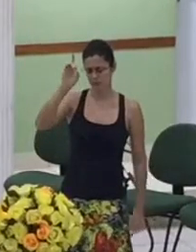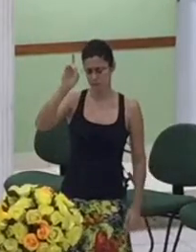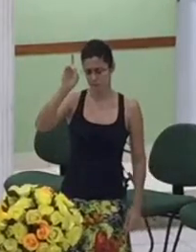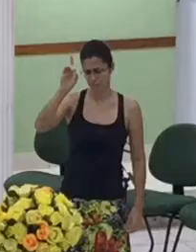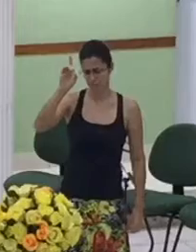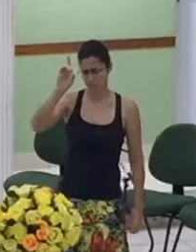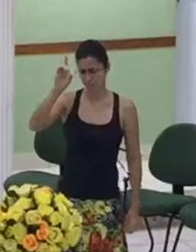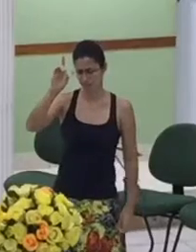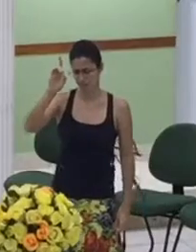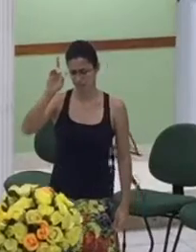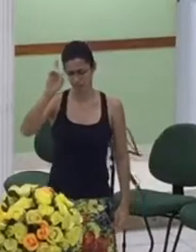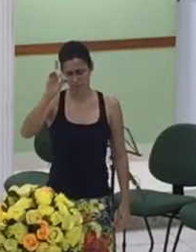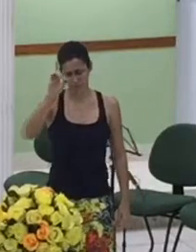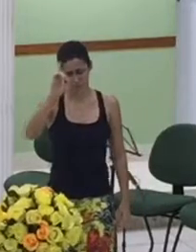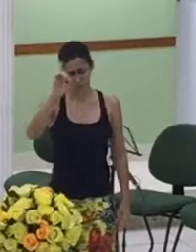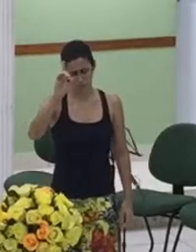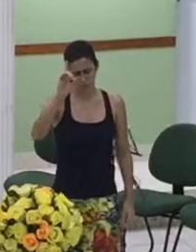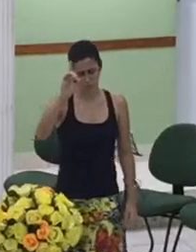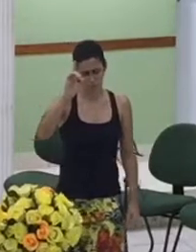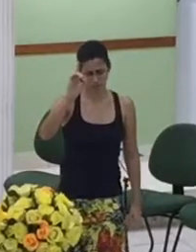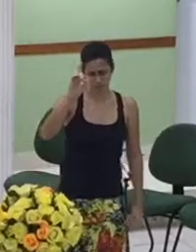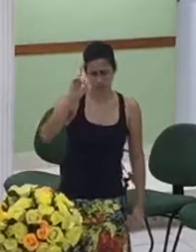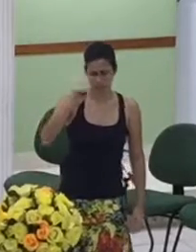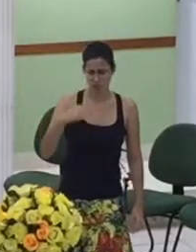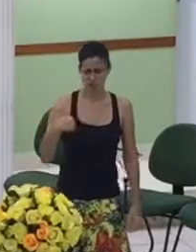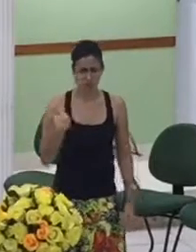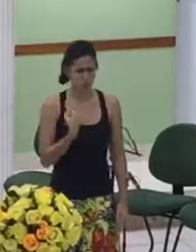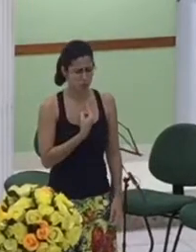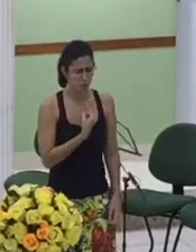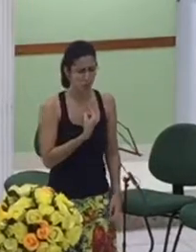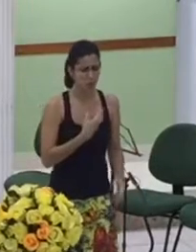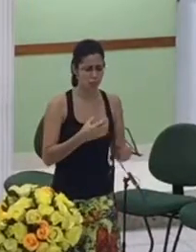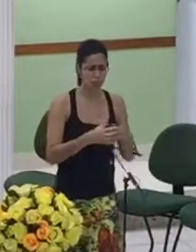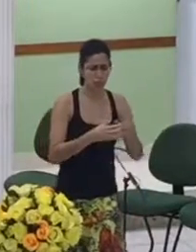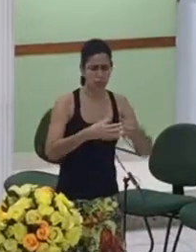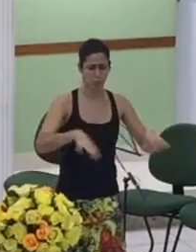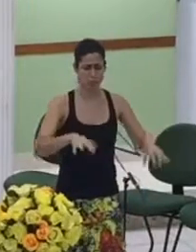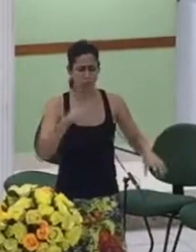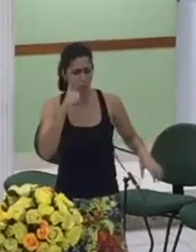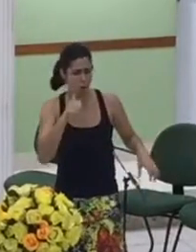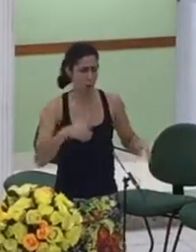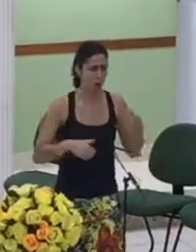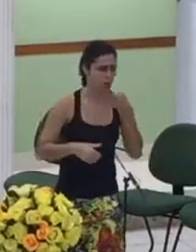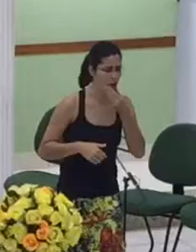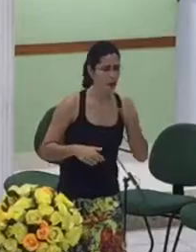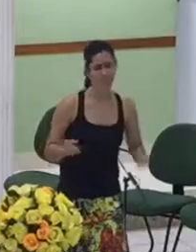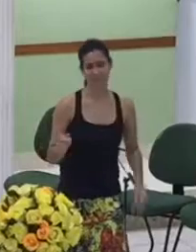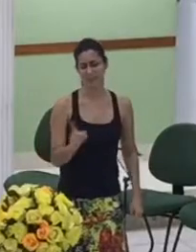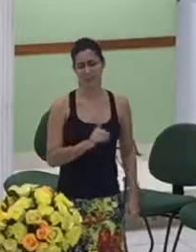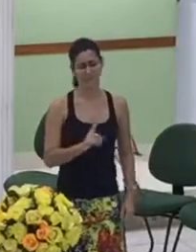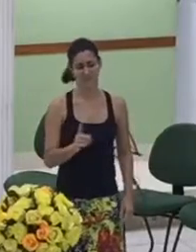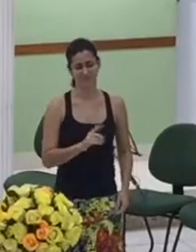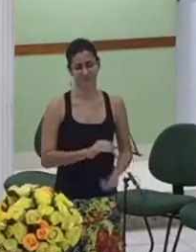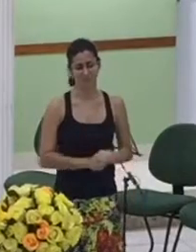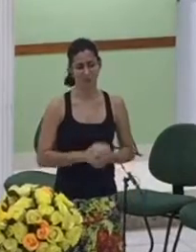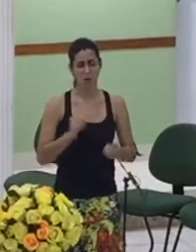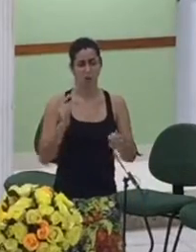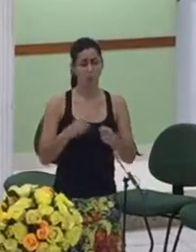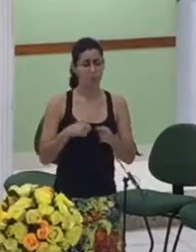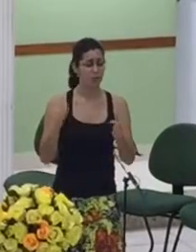não divididos em homens e mulheres quanto em Cristo não há divisões em